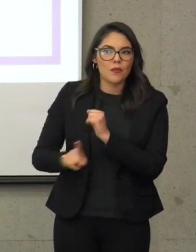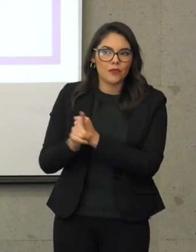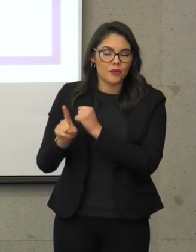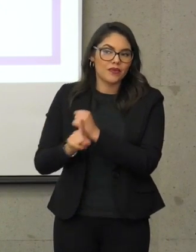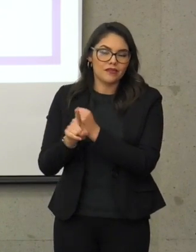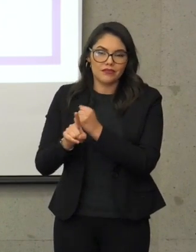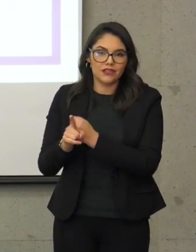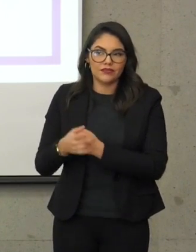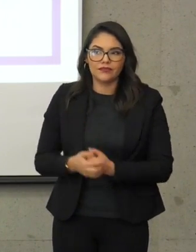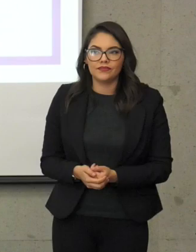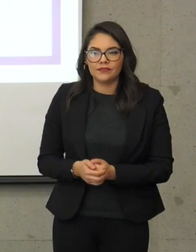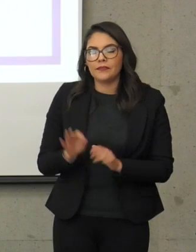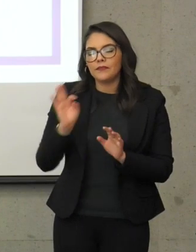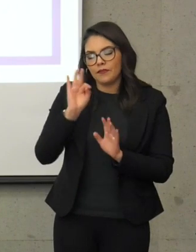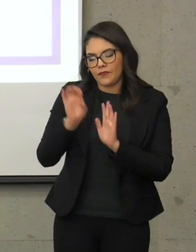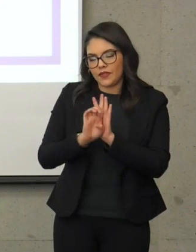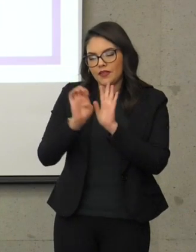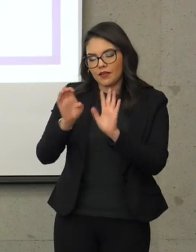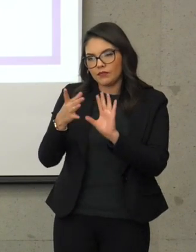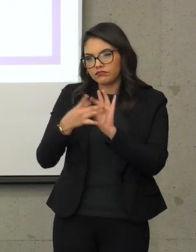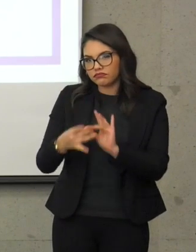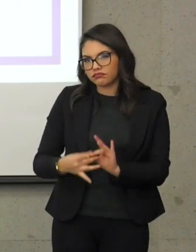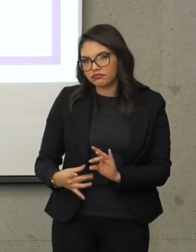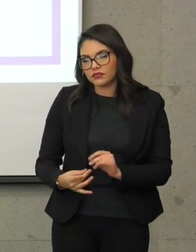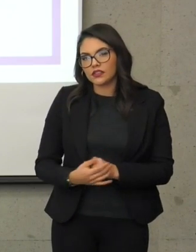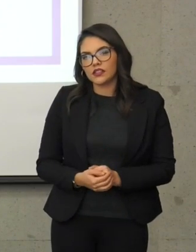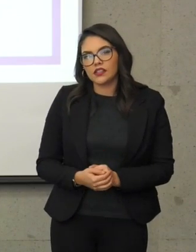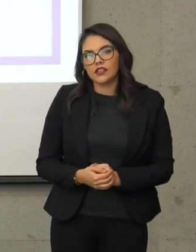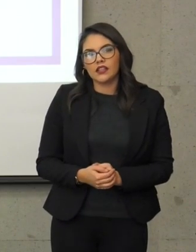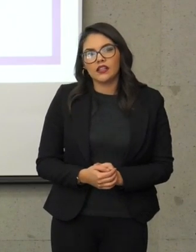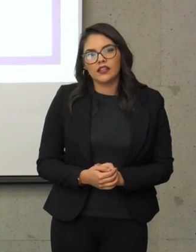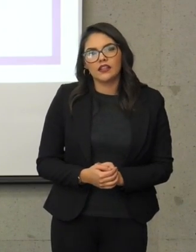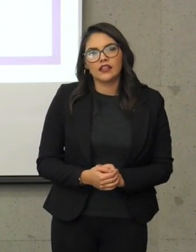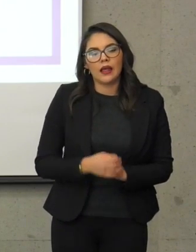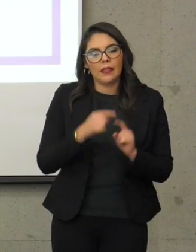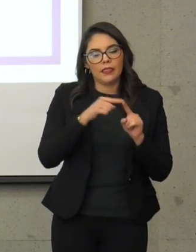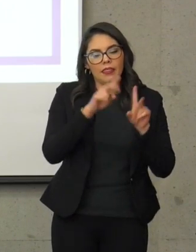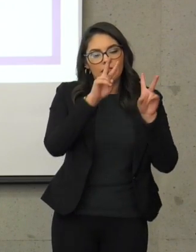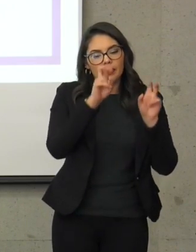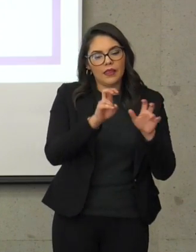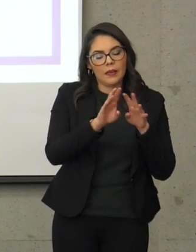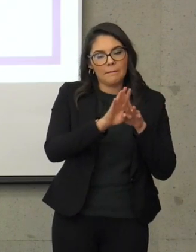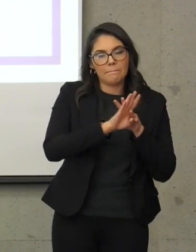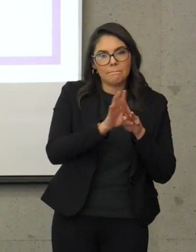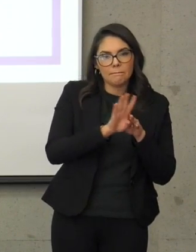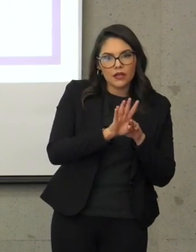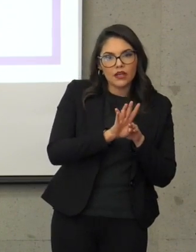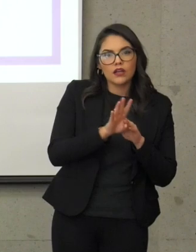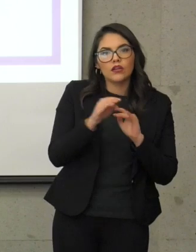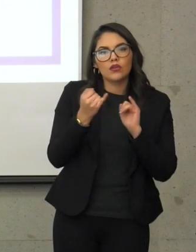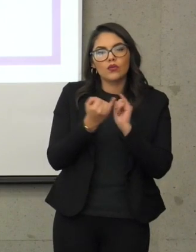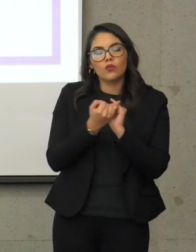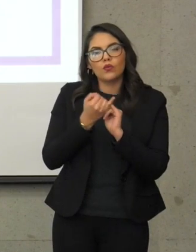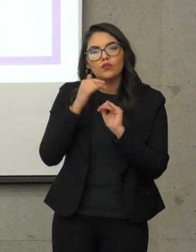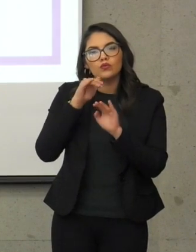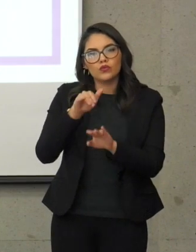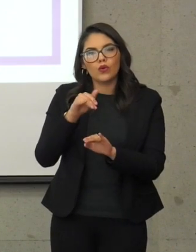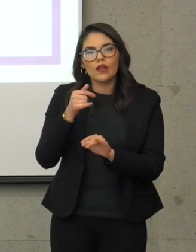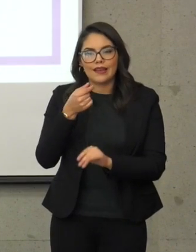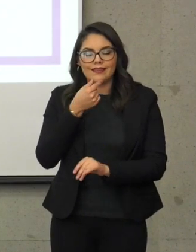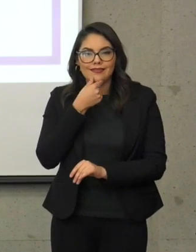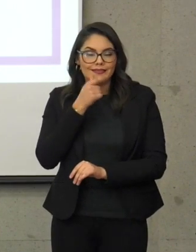Por darte un ejemplo, el problema, por ejemplo, relacionado con migración y relacionado con sobre todo niñas y